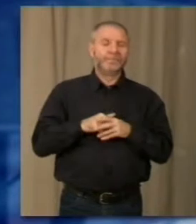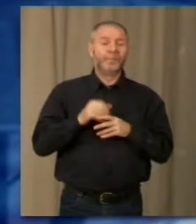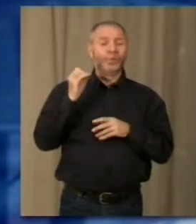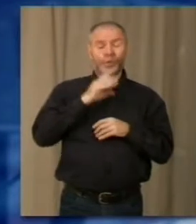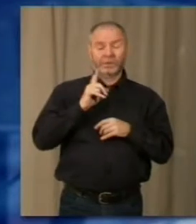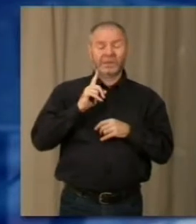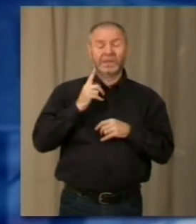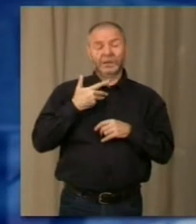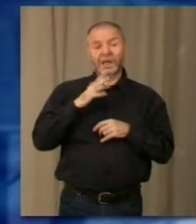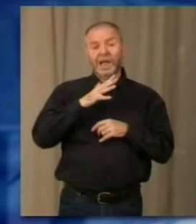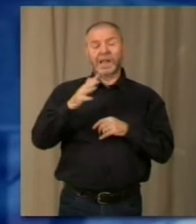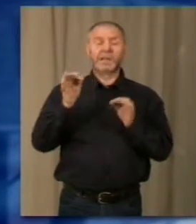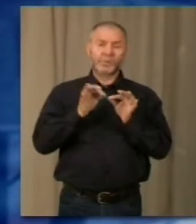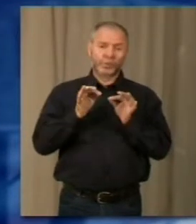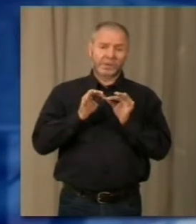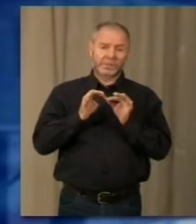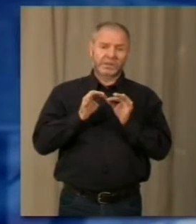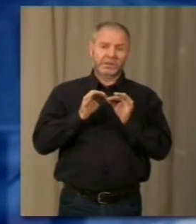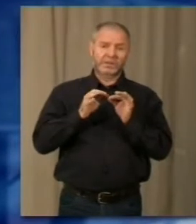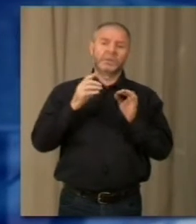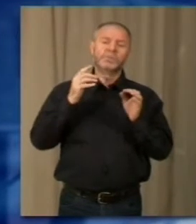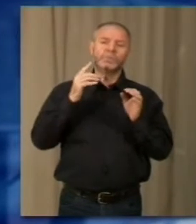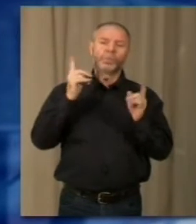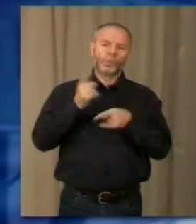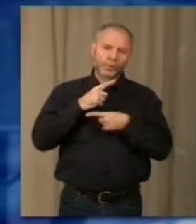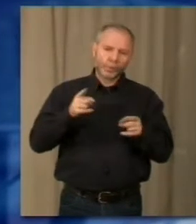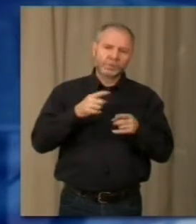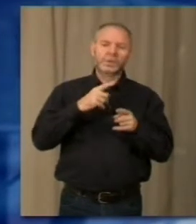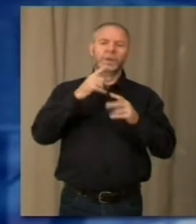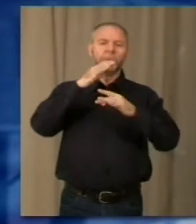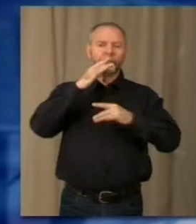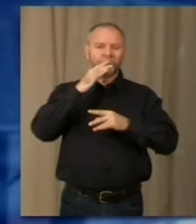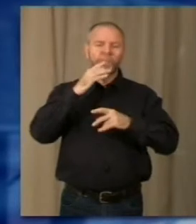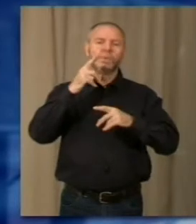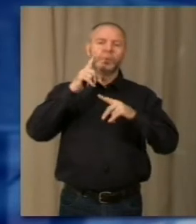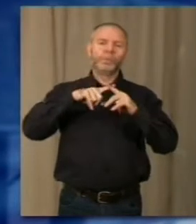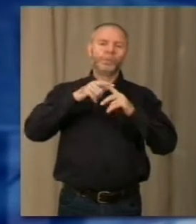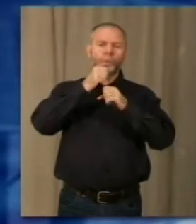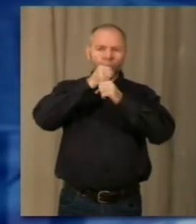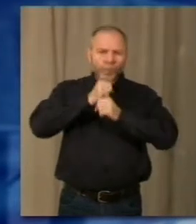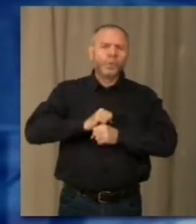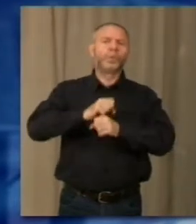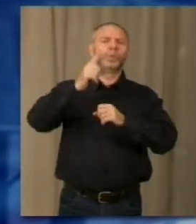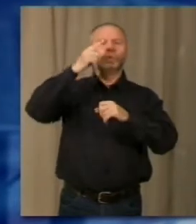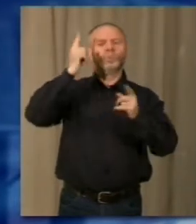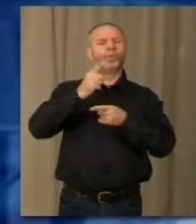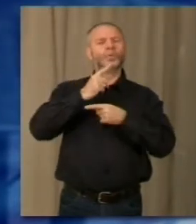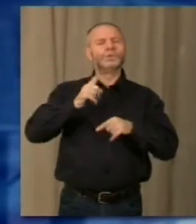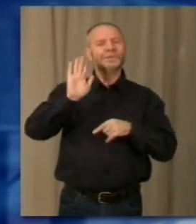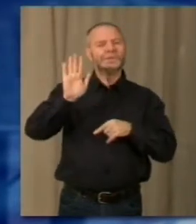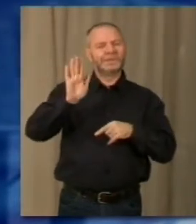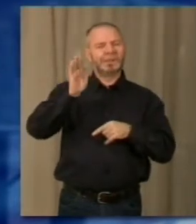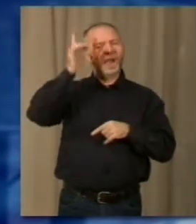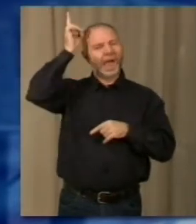gli appuntamenti itineranti che vanno dalla Bandella ai Dixieland, ai Corni d'Alpe e domenica proprio una punta di